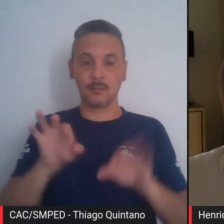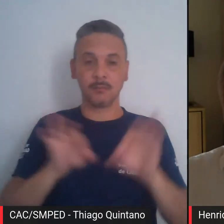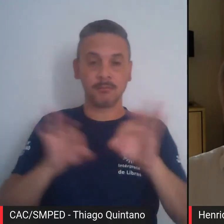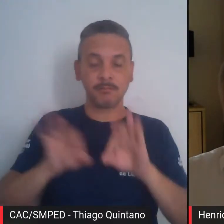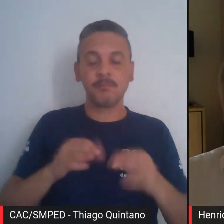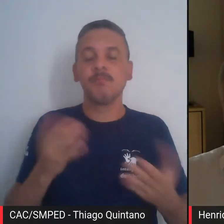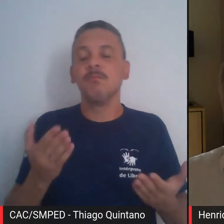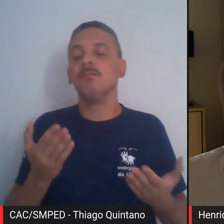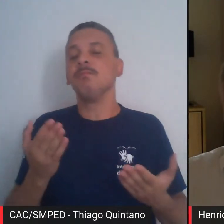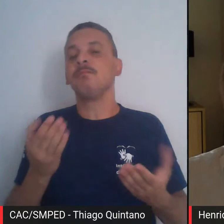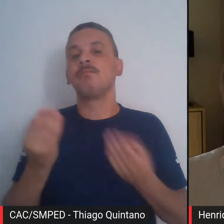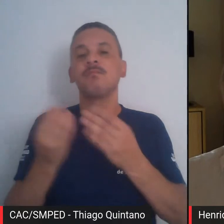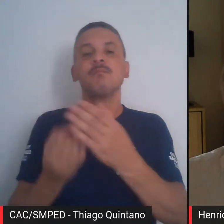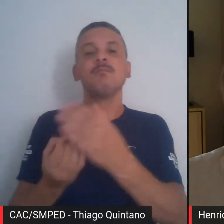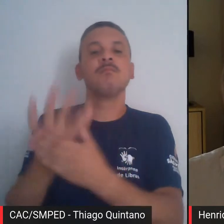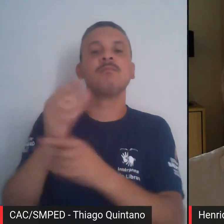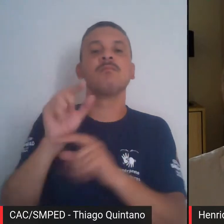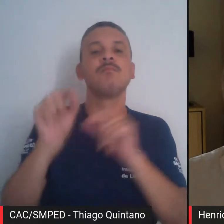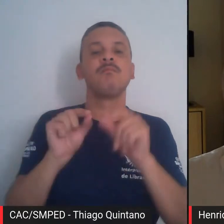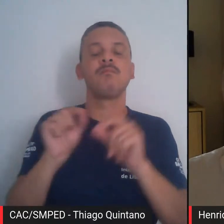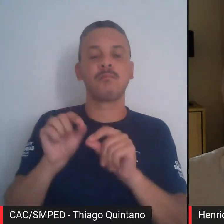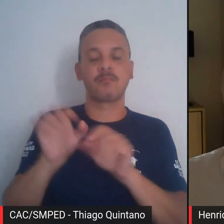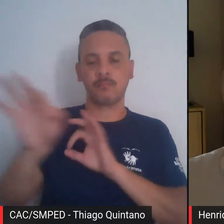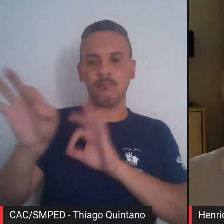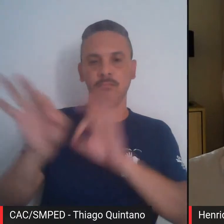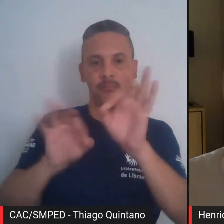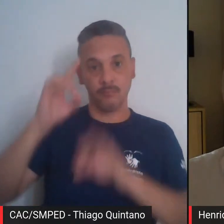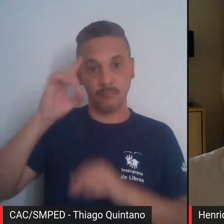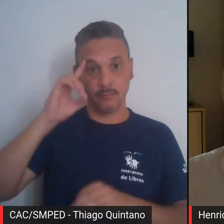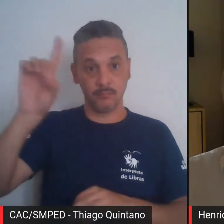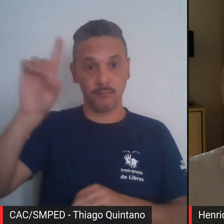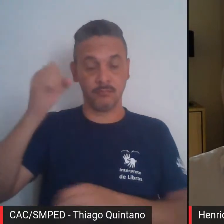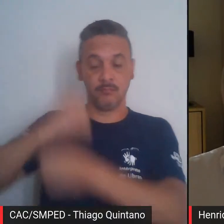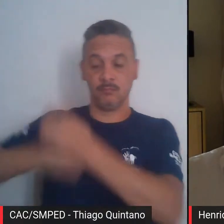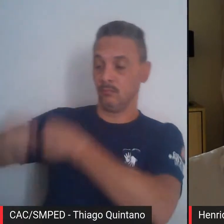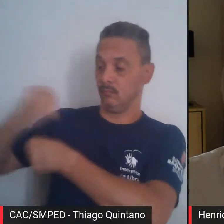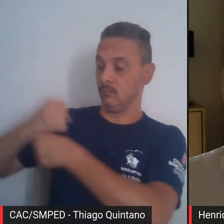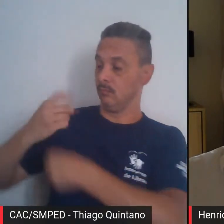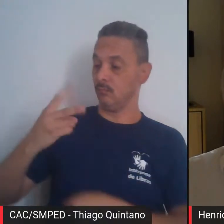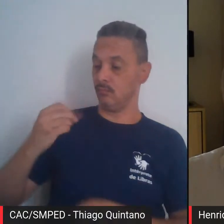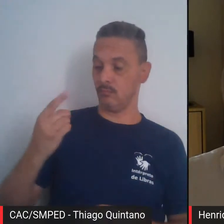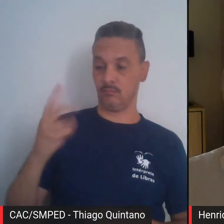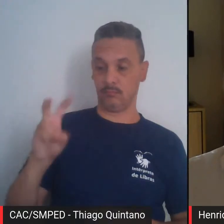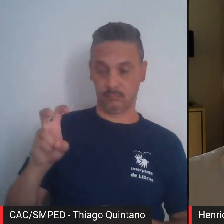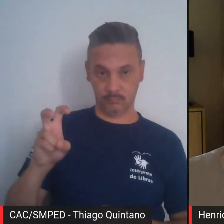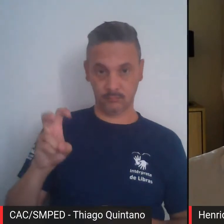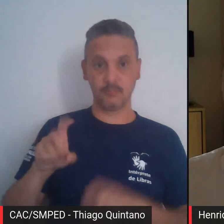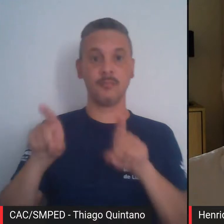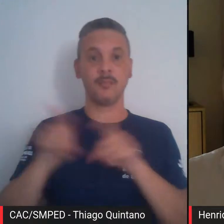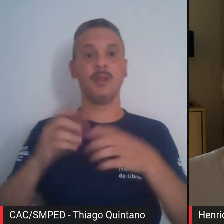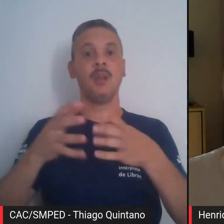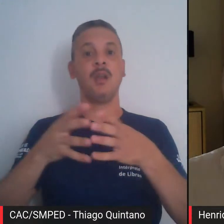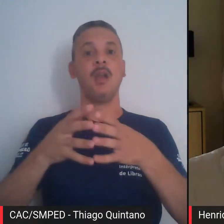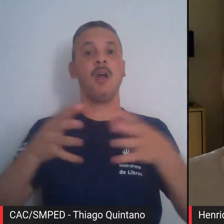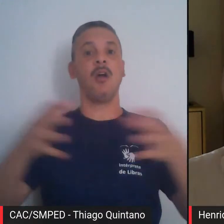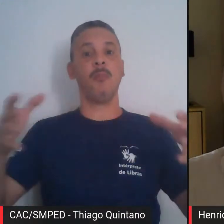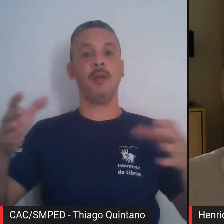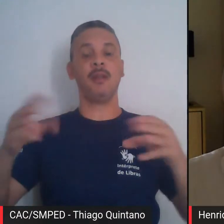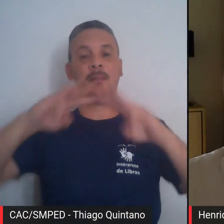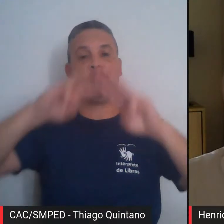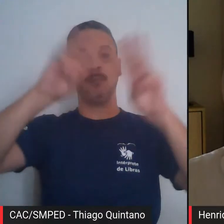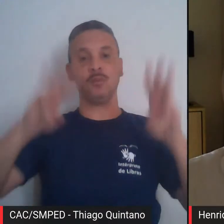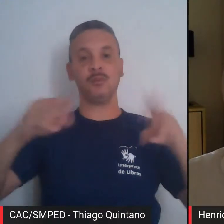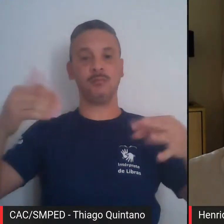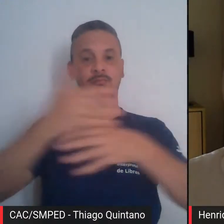foi implantado o Plano Diretor de 2015 e a expansão da cidade ganhou novas